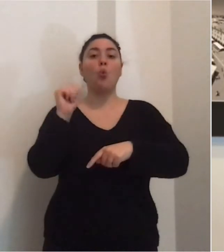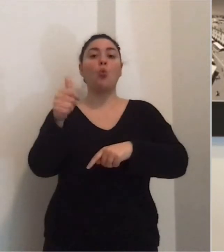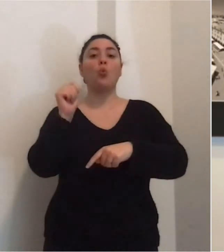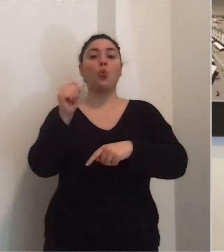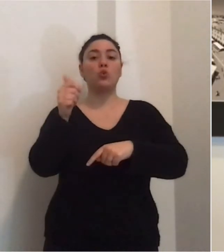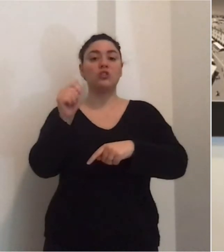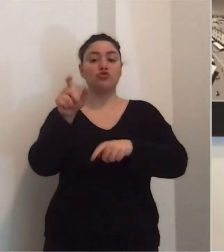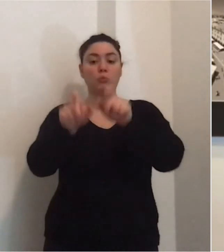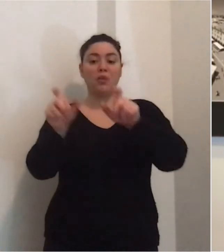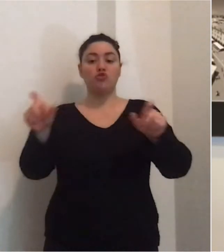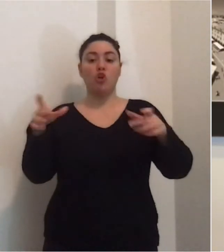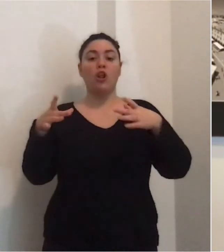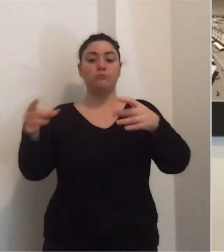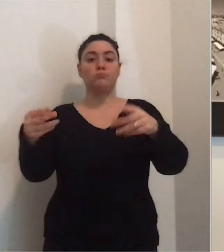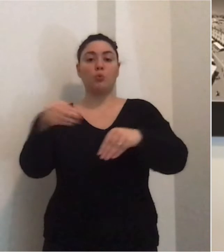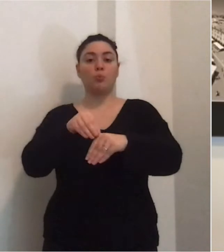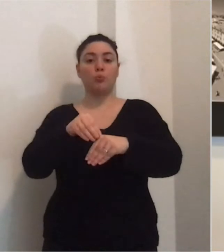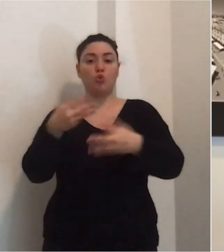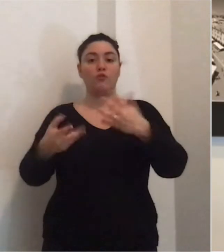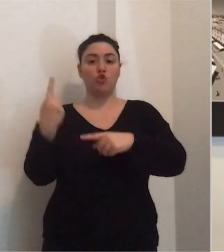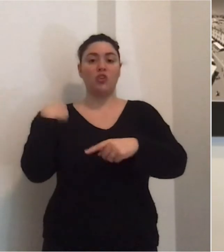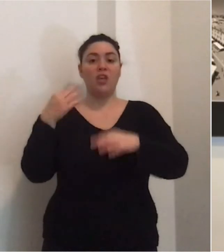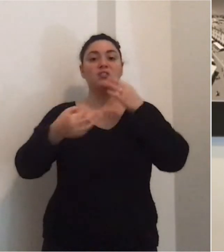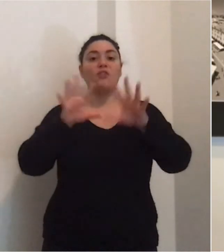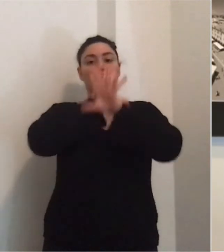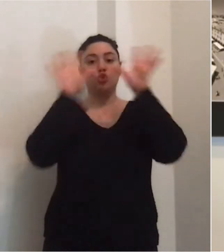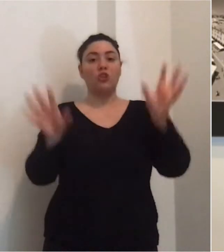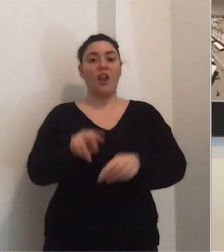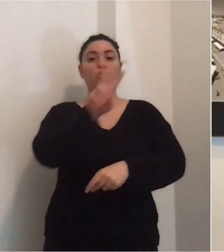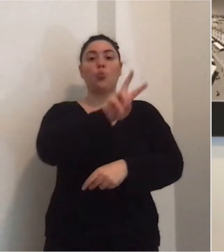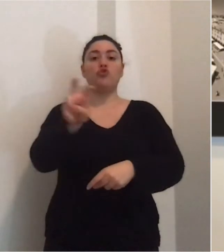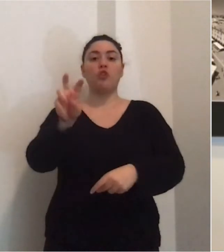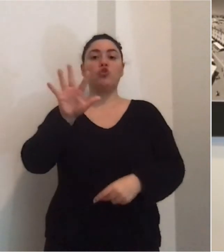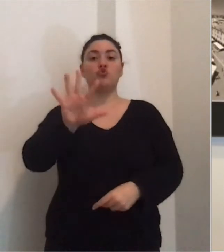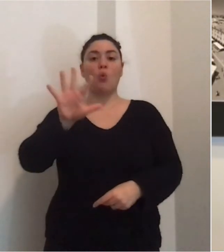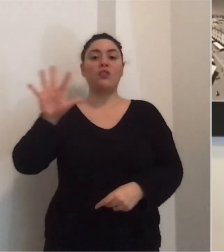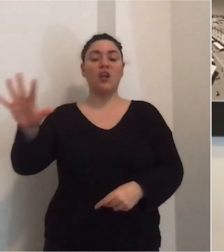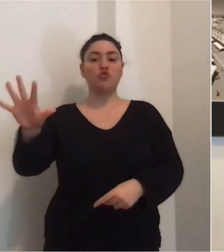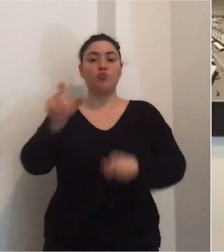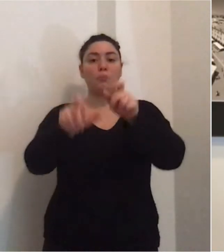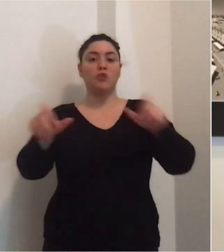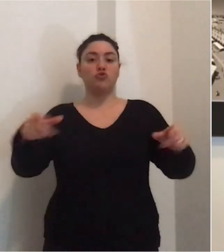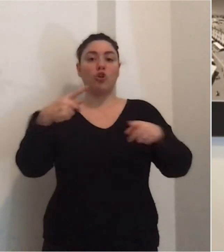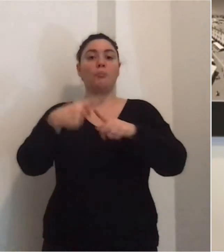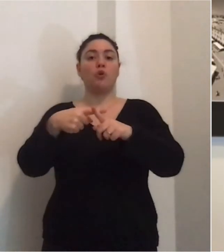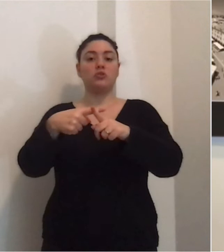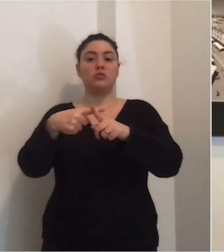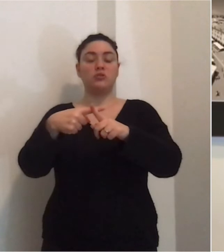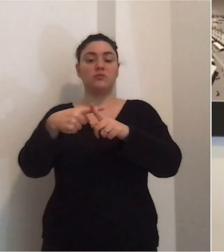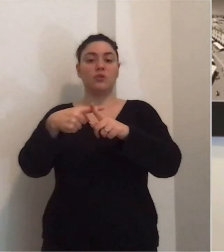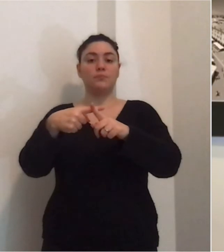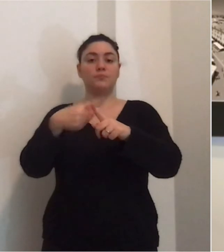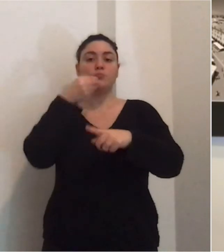concorre a questa cifra con 11 nuovi positivi, arriviamo quindi a 255 casi di